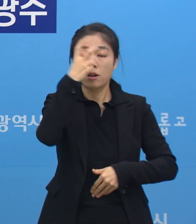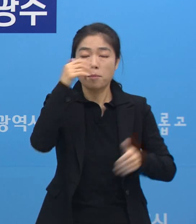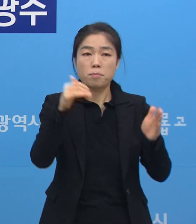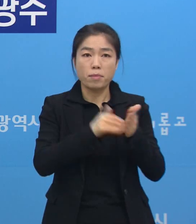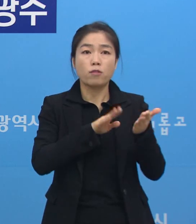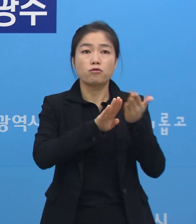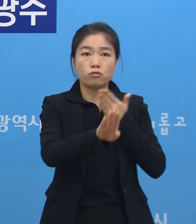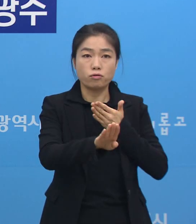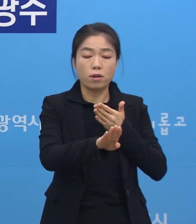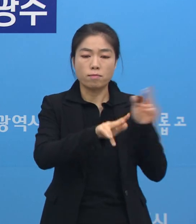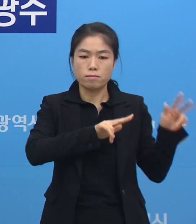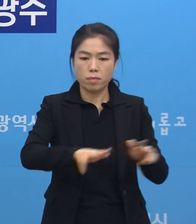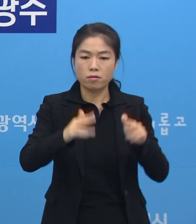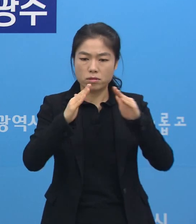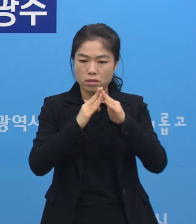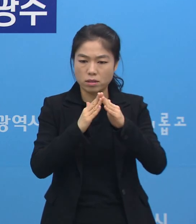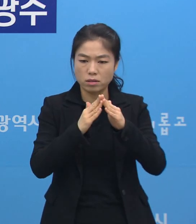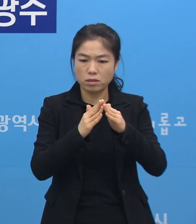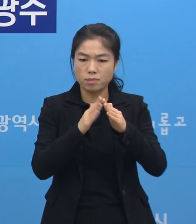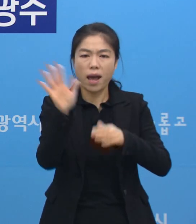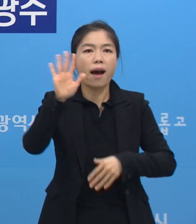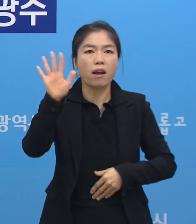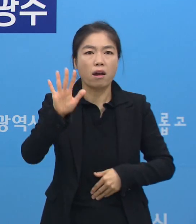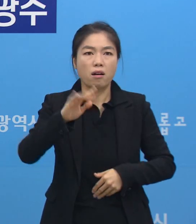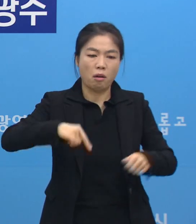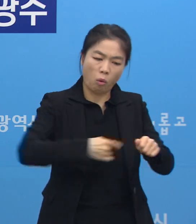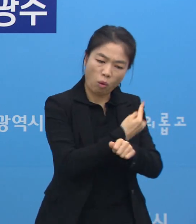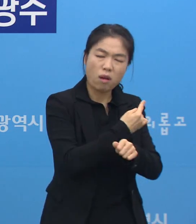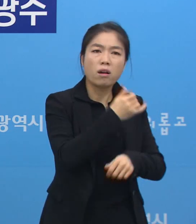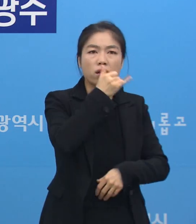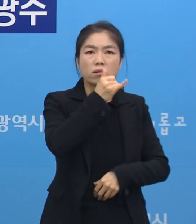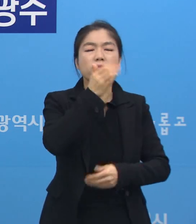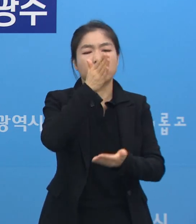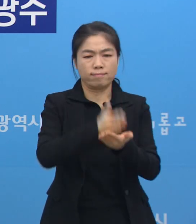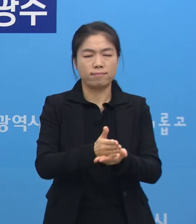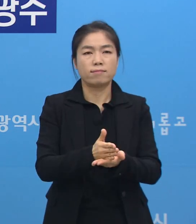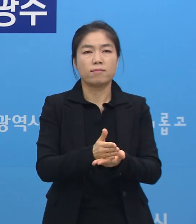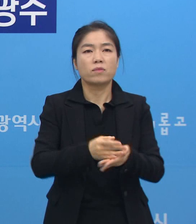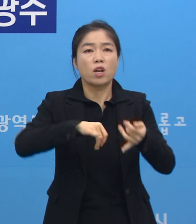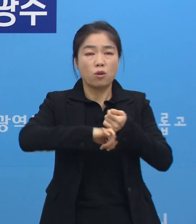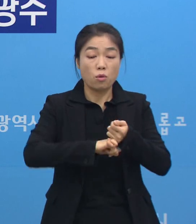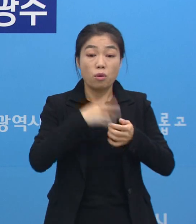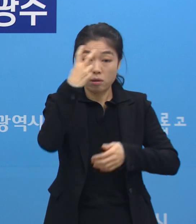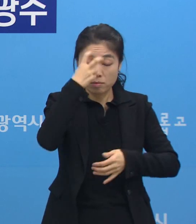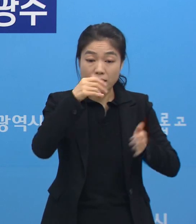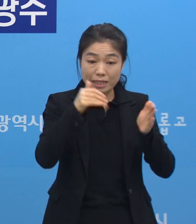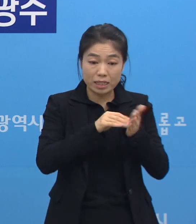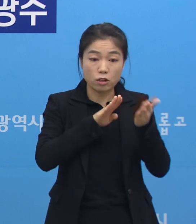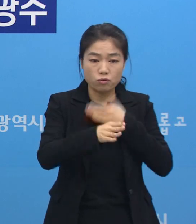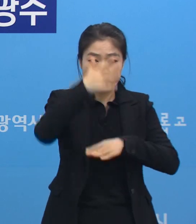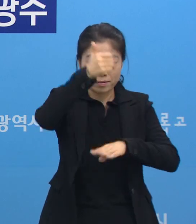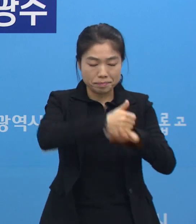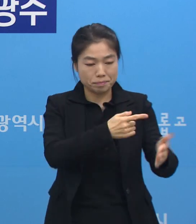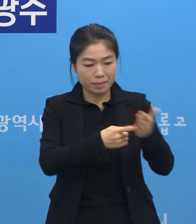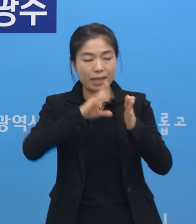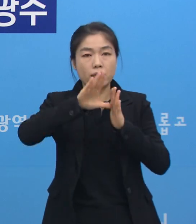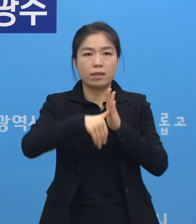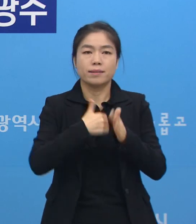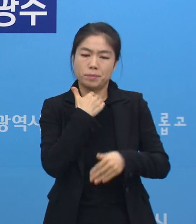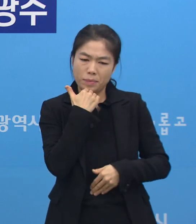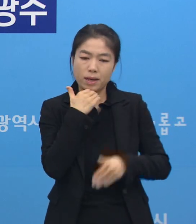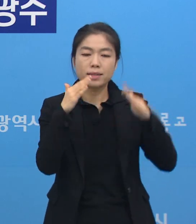후에 바로 집으로 귀가하지 않은 분들이 가끔 계십니다. 그래서 반드시 검사를 받으신 분들은 결과가 나올 때까지